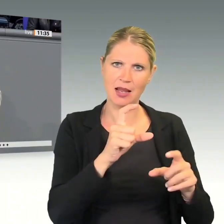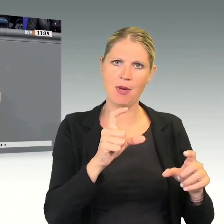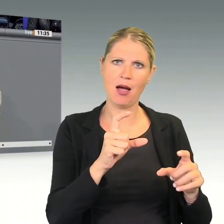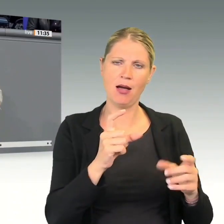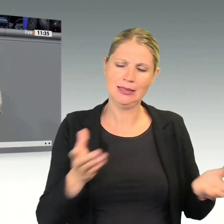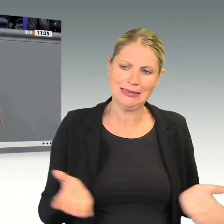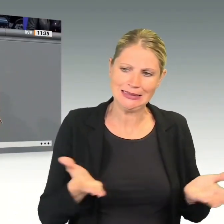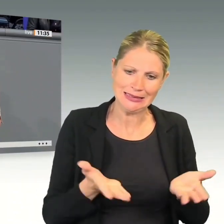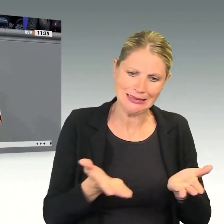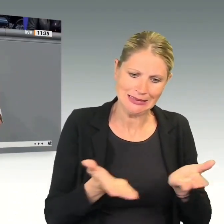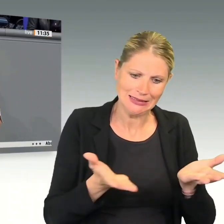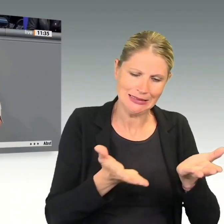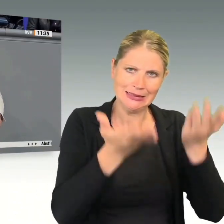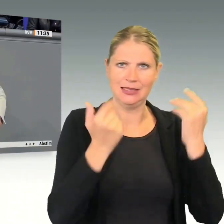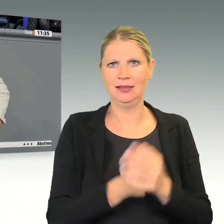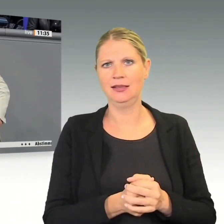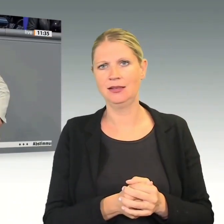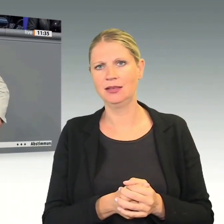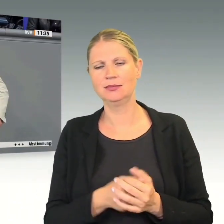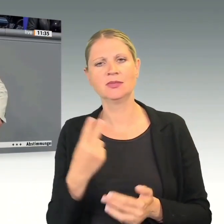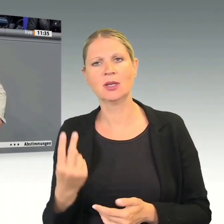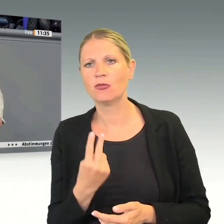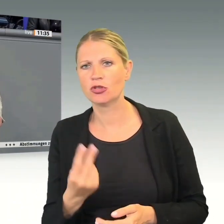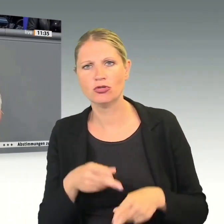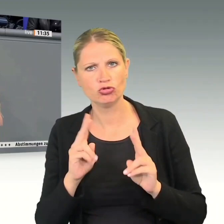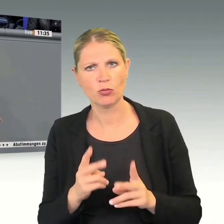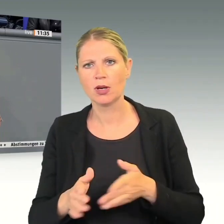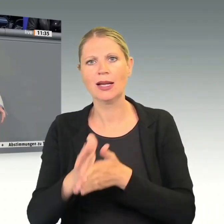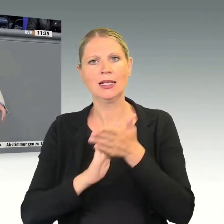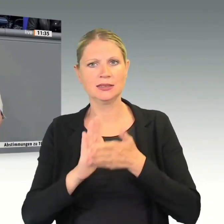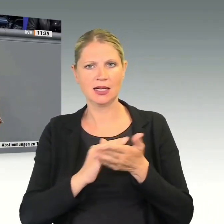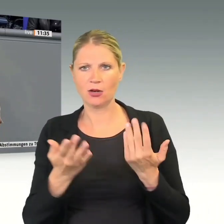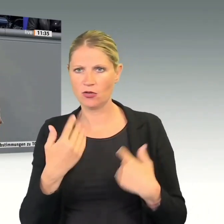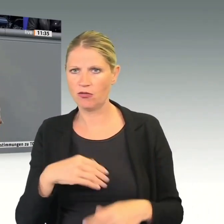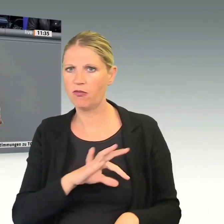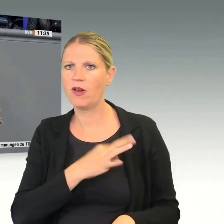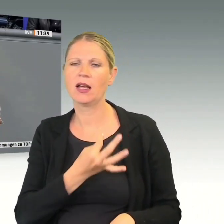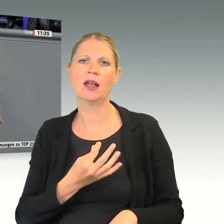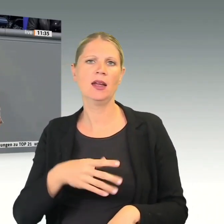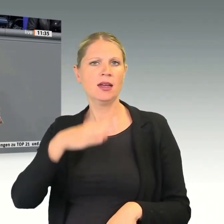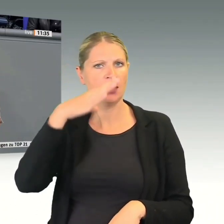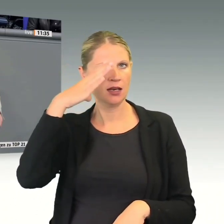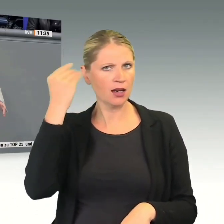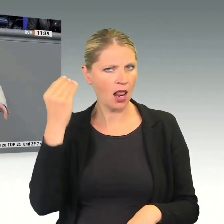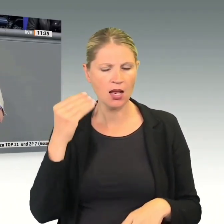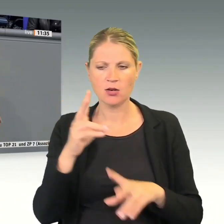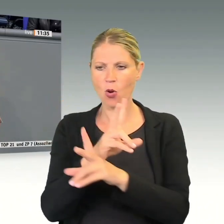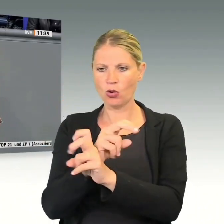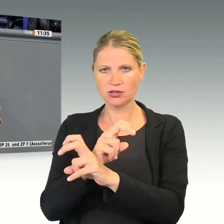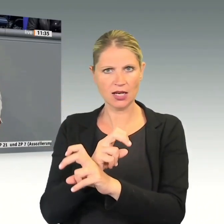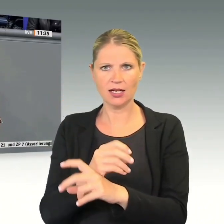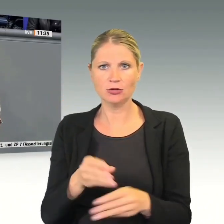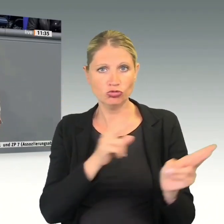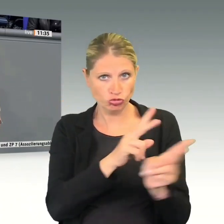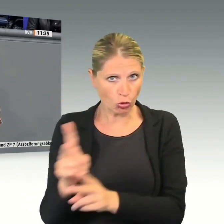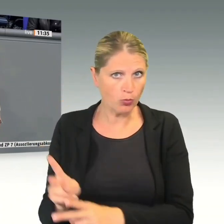Selbstverständlich ist es richtig, was Sie aus Frankreich, den Niederlanden und Österreich berichtet haben. Das ist ja auch